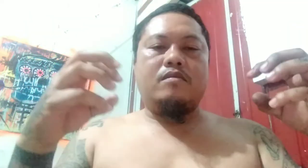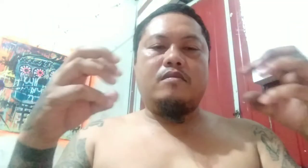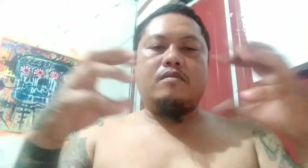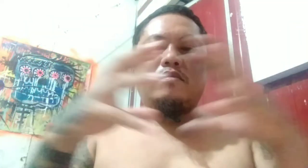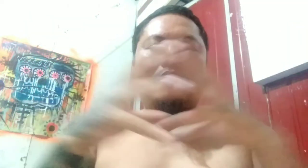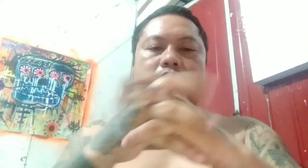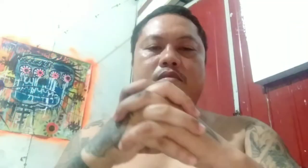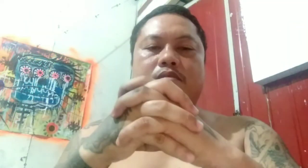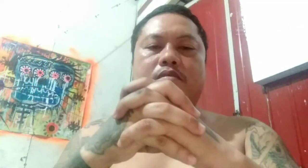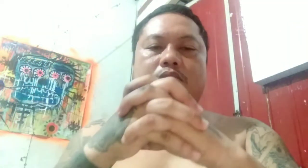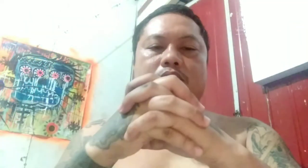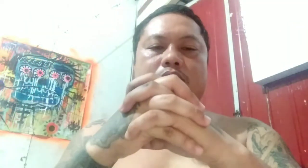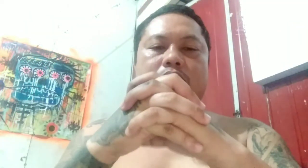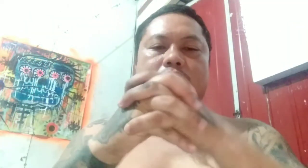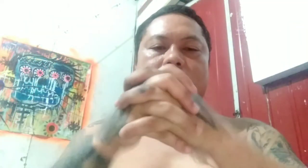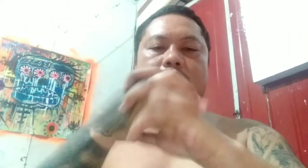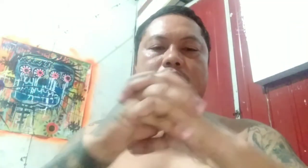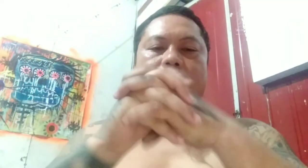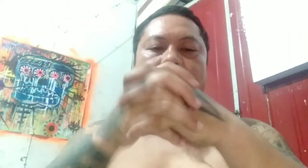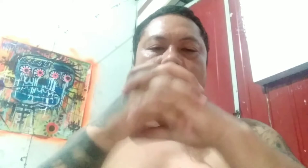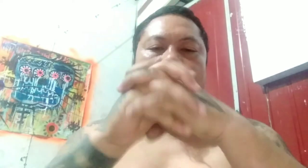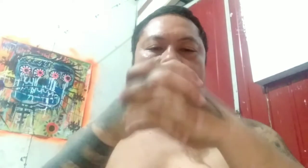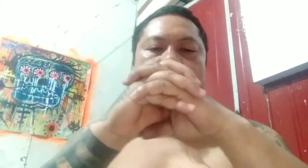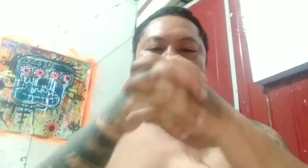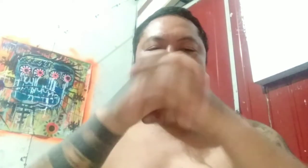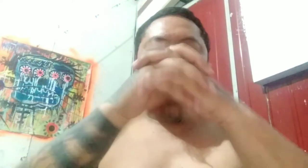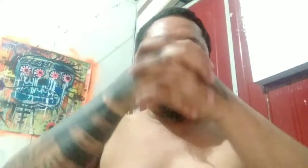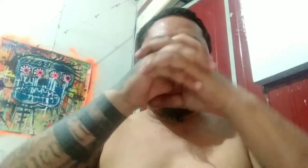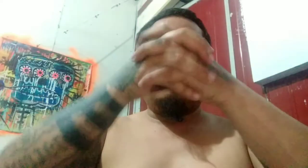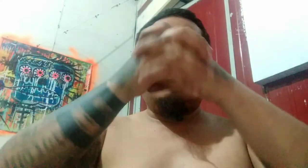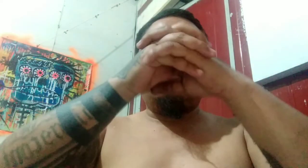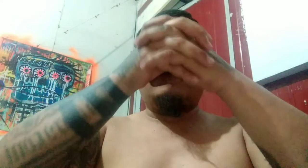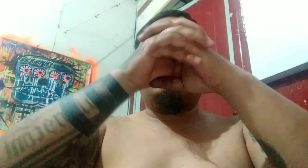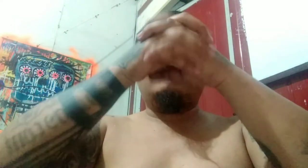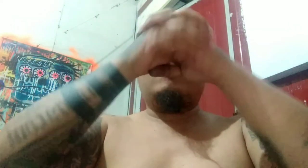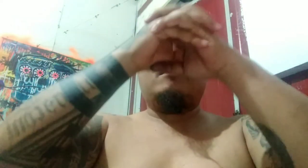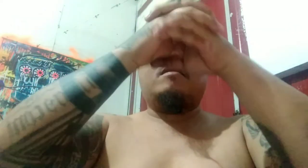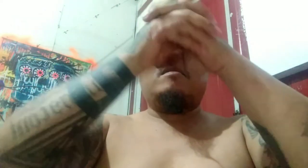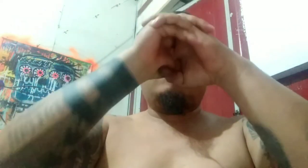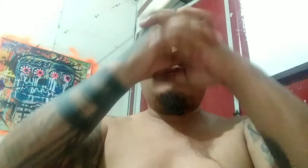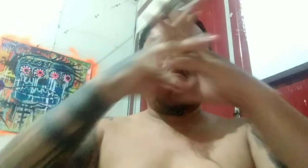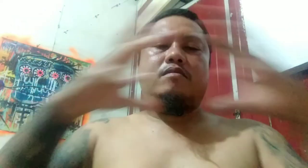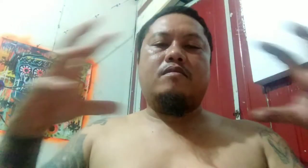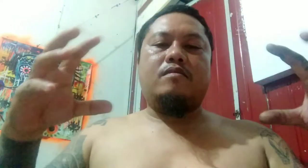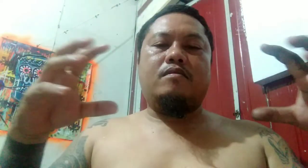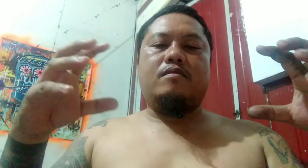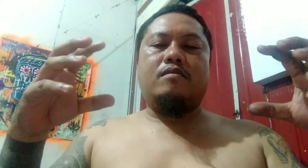imagine yung mga kalyado ng Pangulo I don't know kung may knowledge yung Pangulo natin noon pero